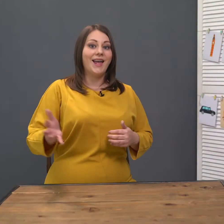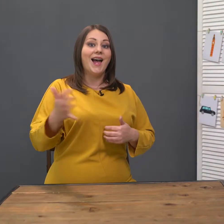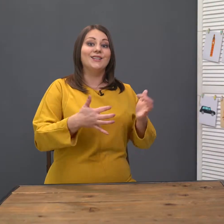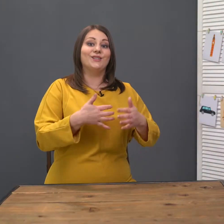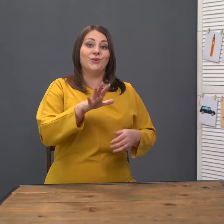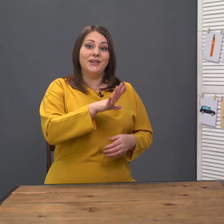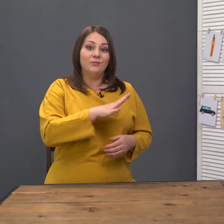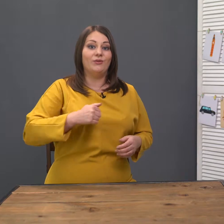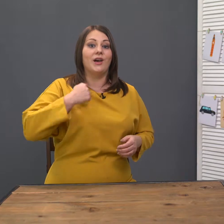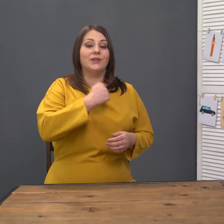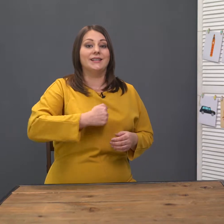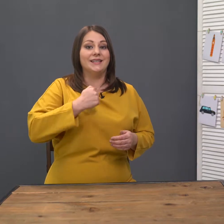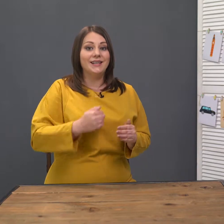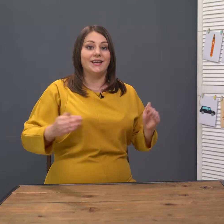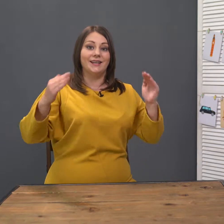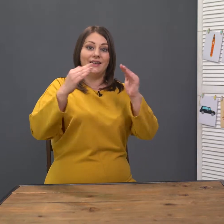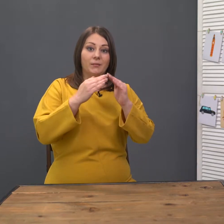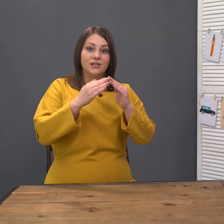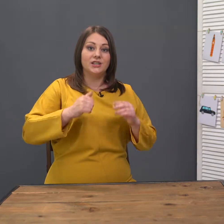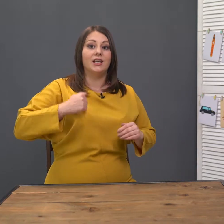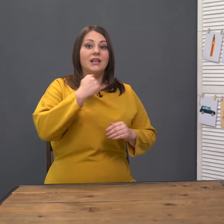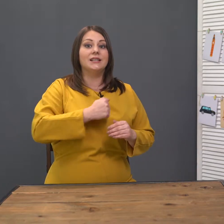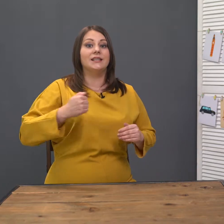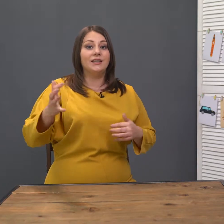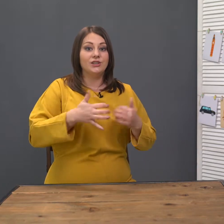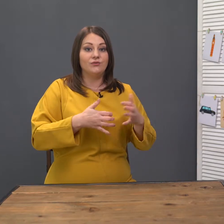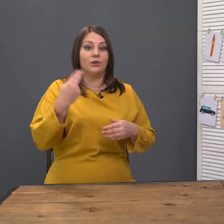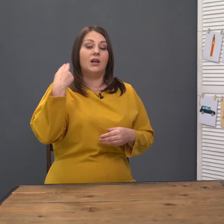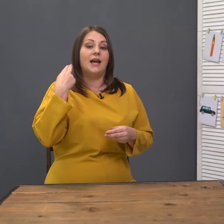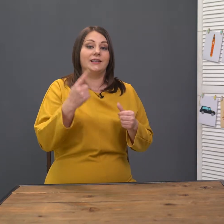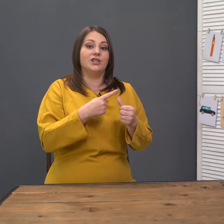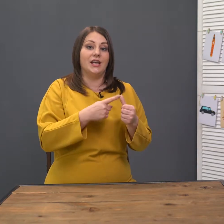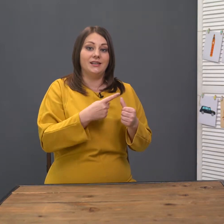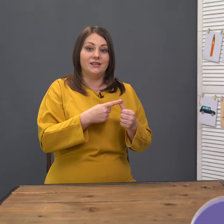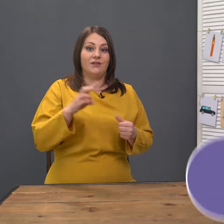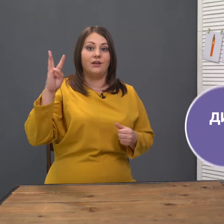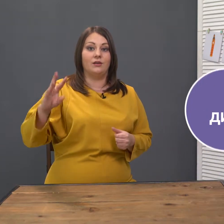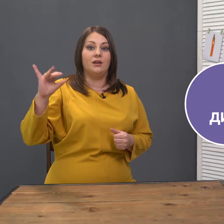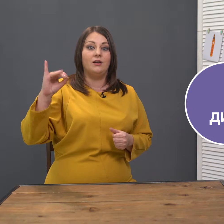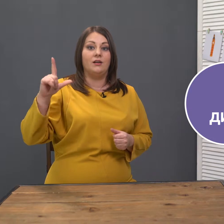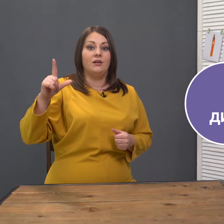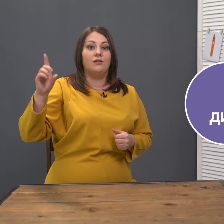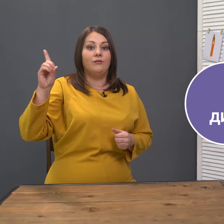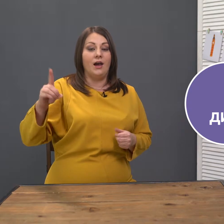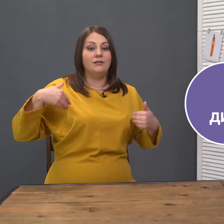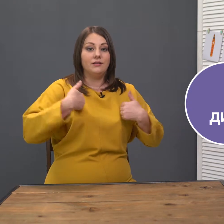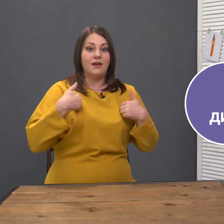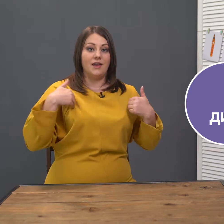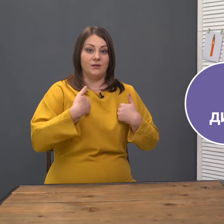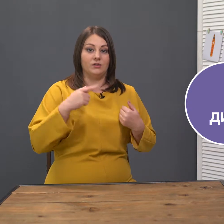Животные бывают дикие и домашние. Диких животных англичане называют wild animals,